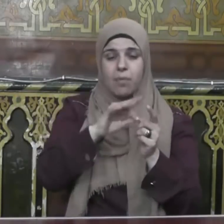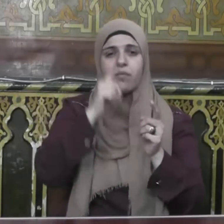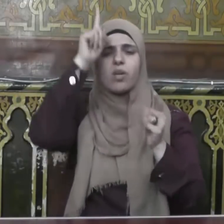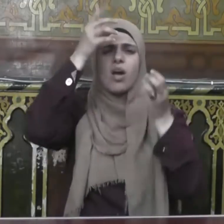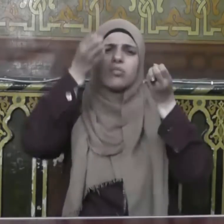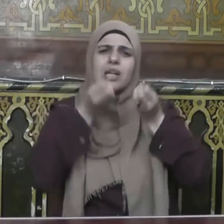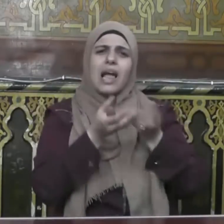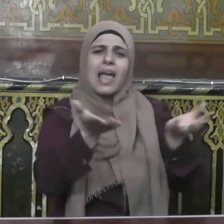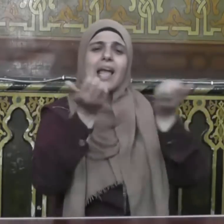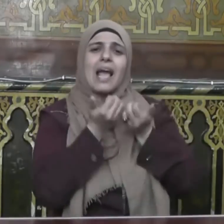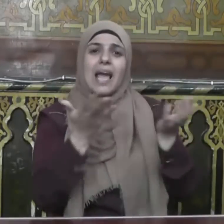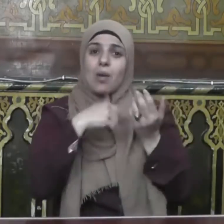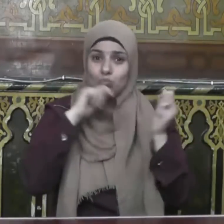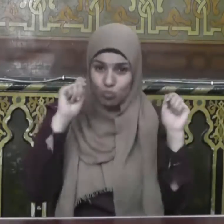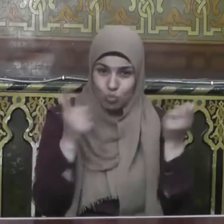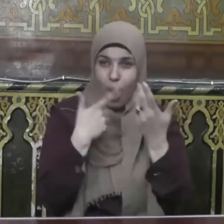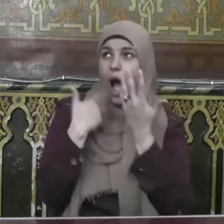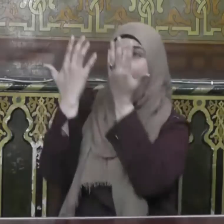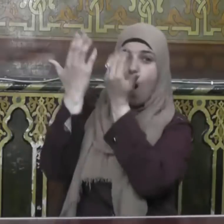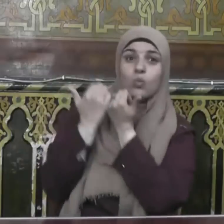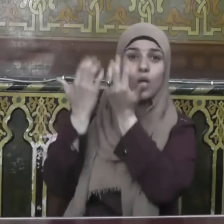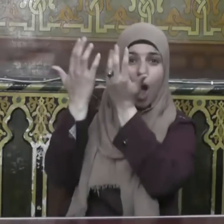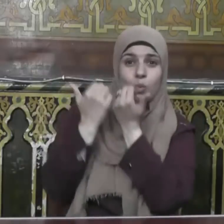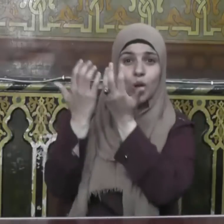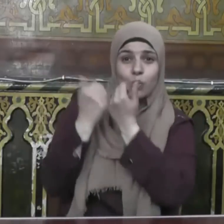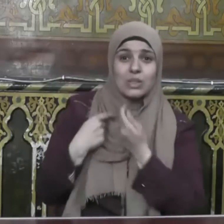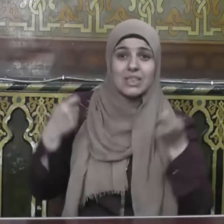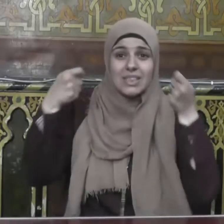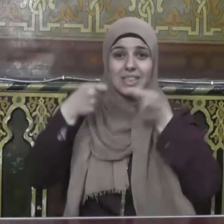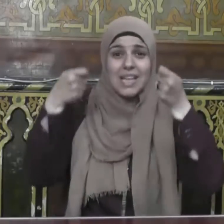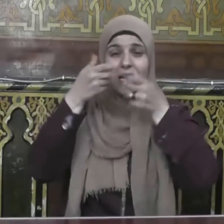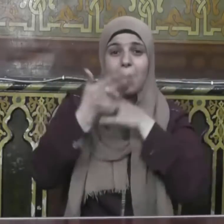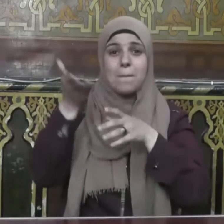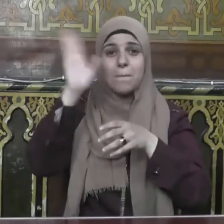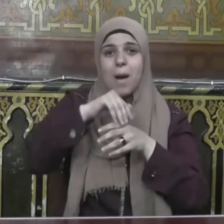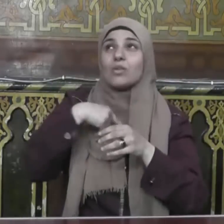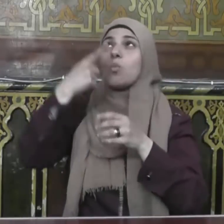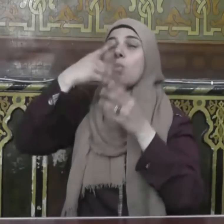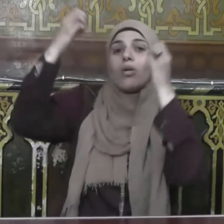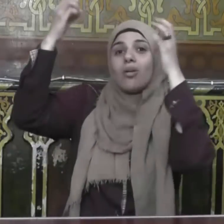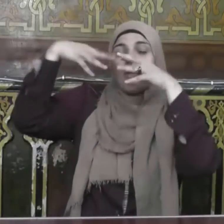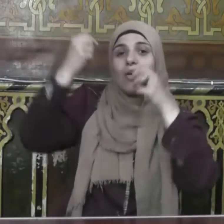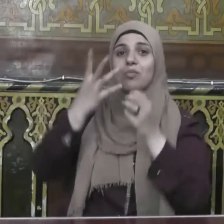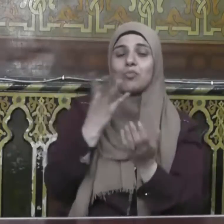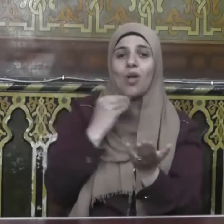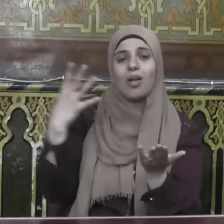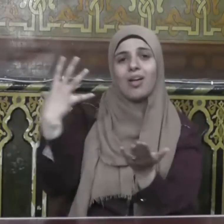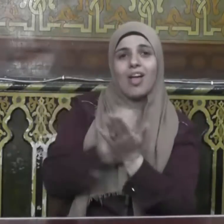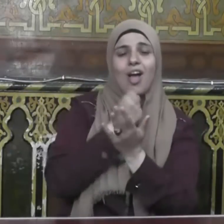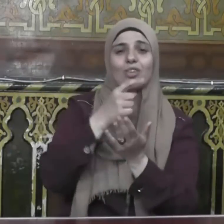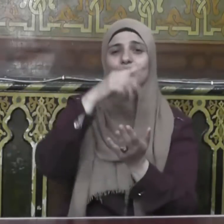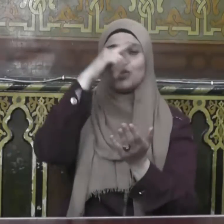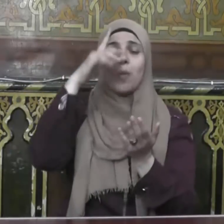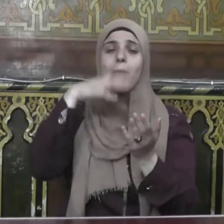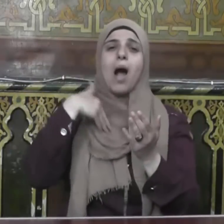فتعرضوا لها لعل أحدكم أن تصيبه منها نفحة لا يشقى بعدها أبدا